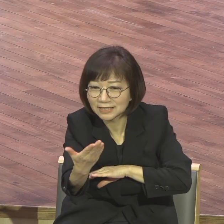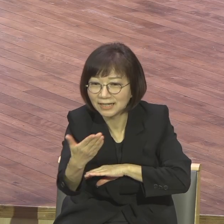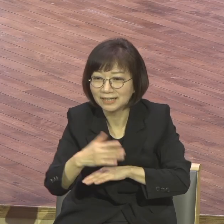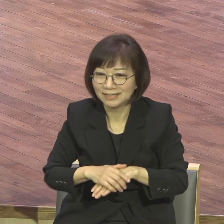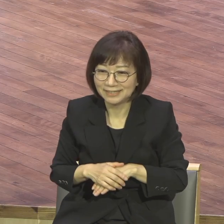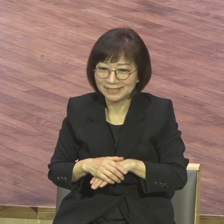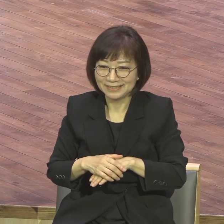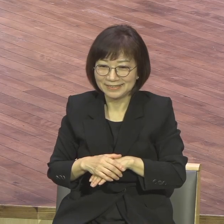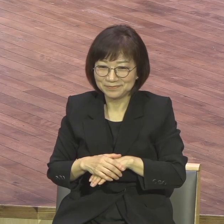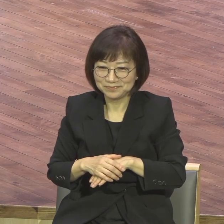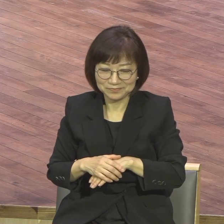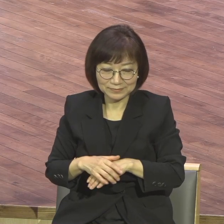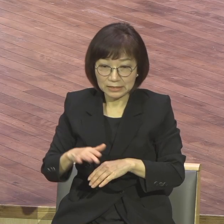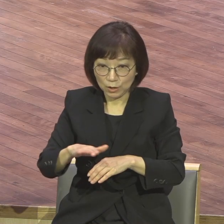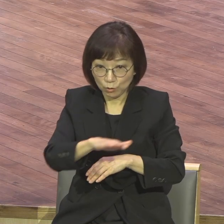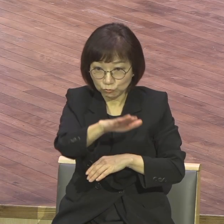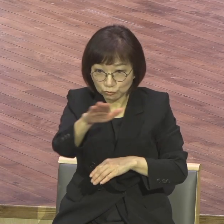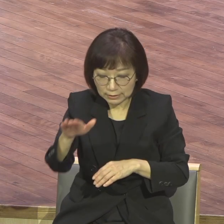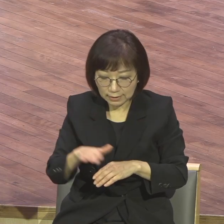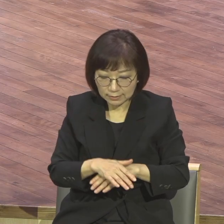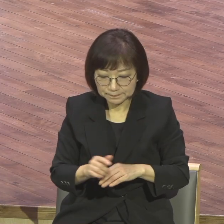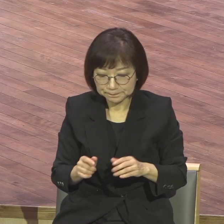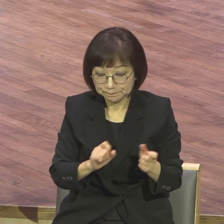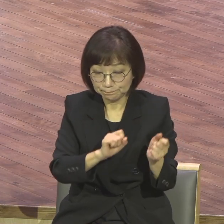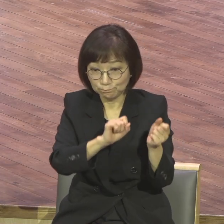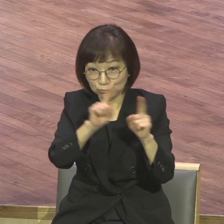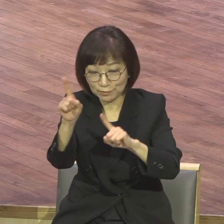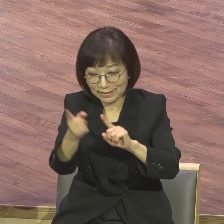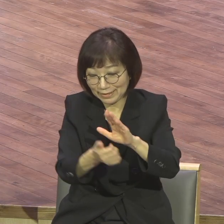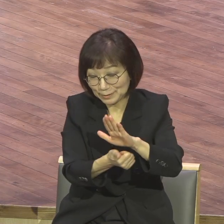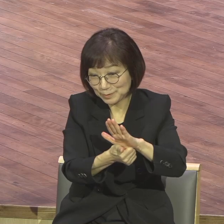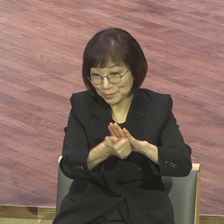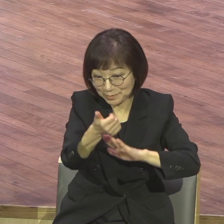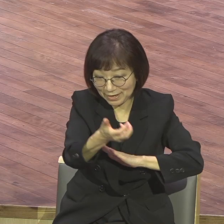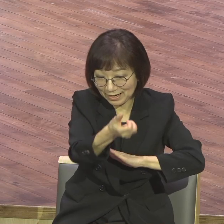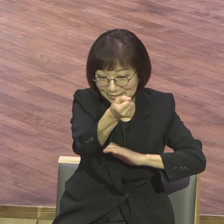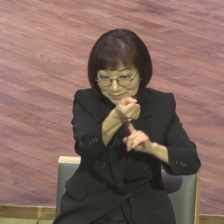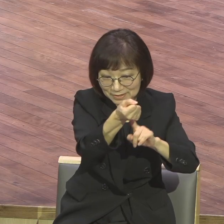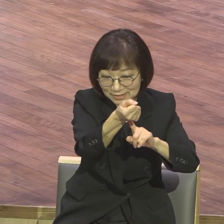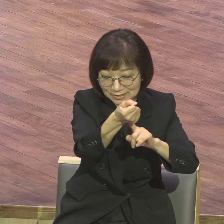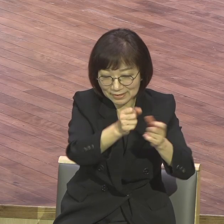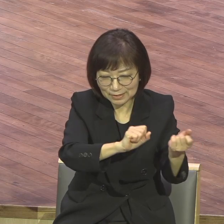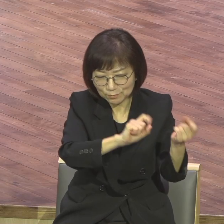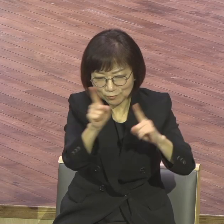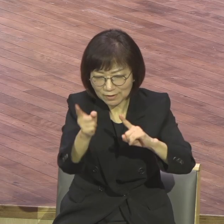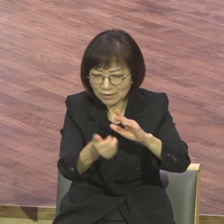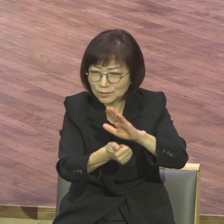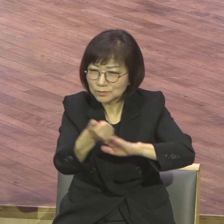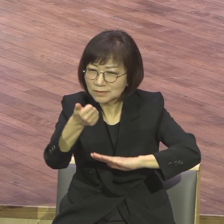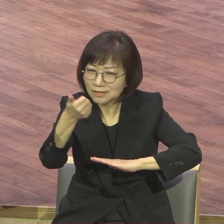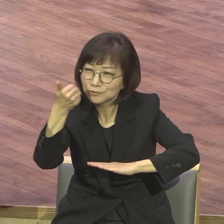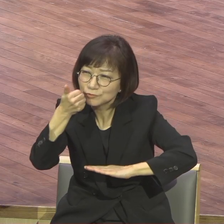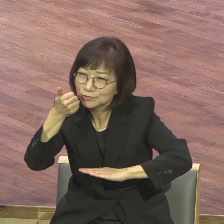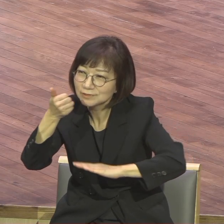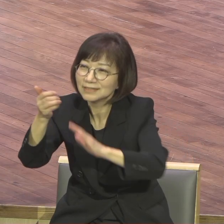부활신앙을 소유한 사람은요 부활의 산소망 대신 예수 거시도를 사랑하며